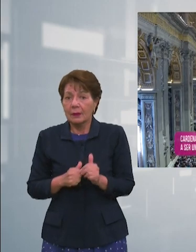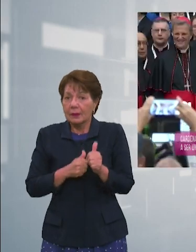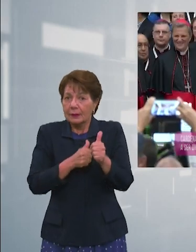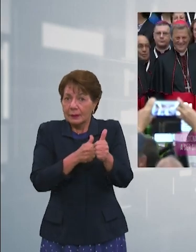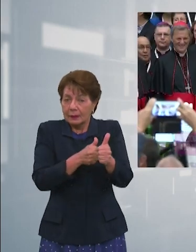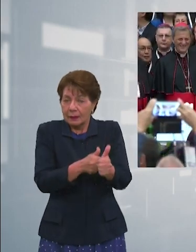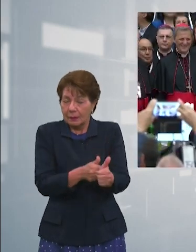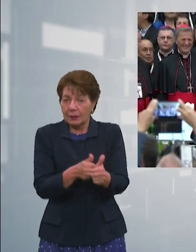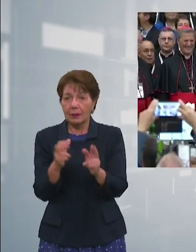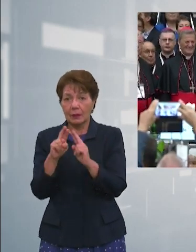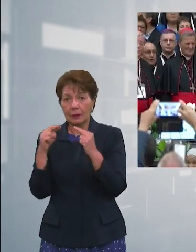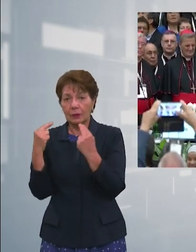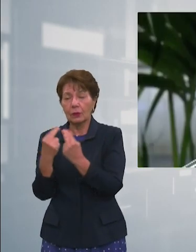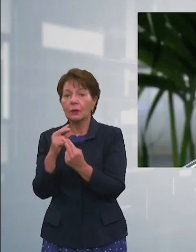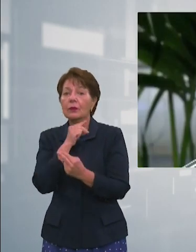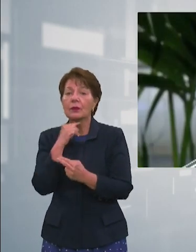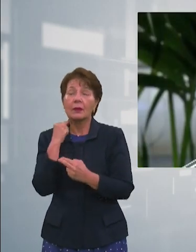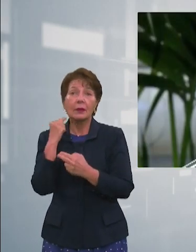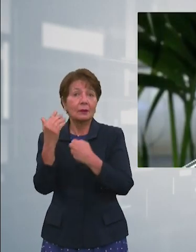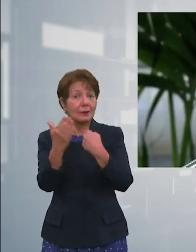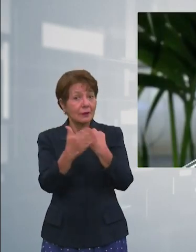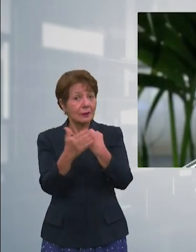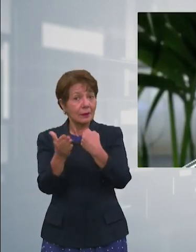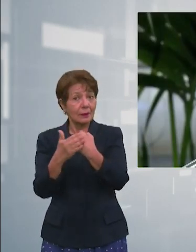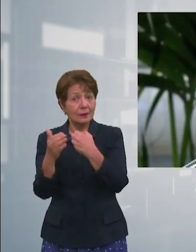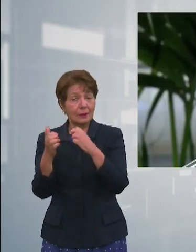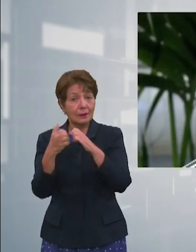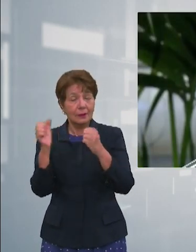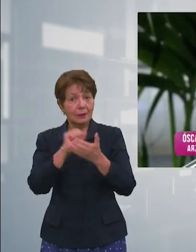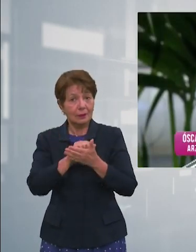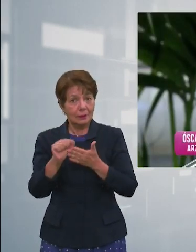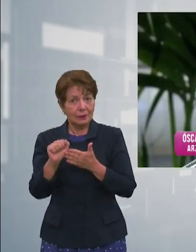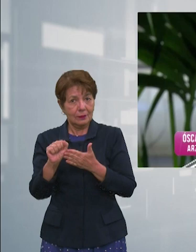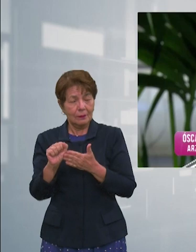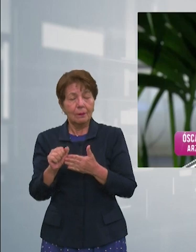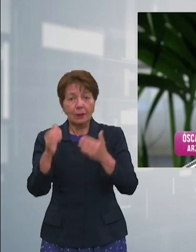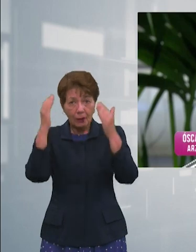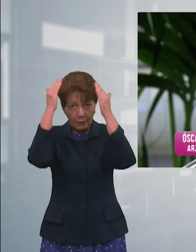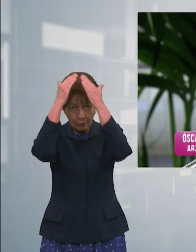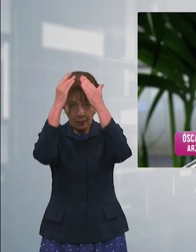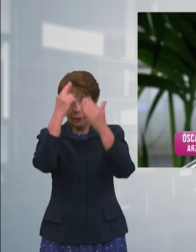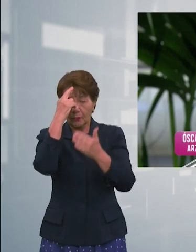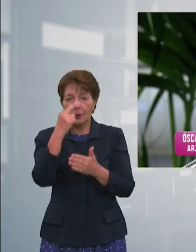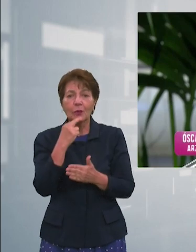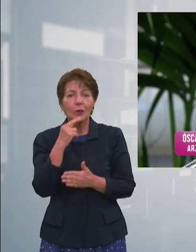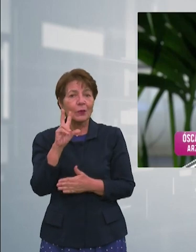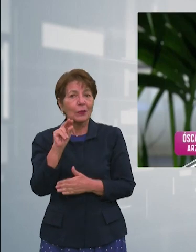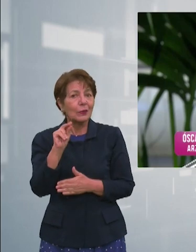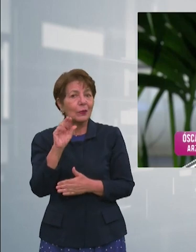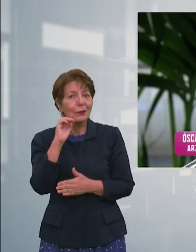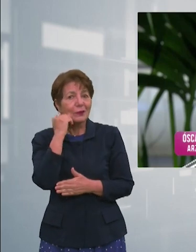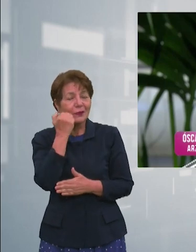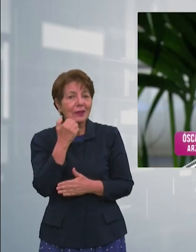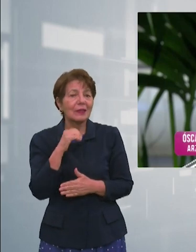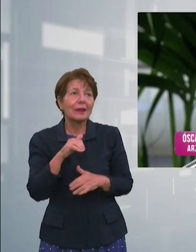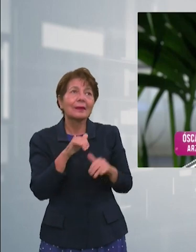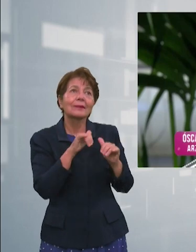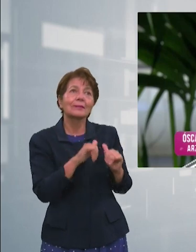llamada del Espíritu Santo. El Papa no quiere que como iglesia nosotros seamos una iglesia sentada, instalada,